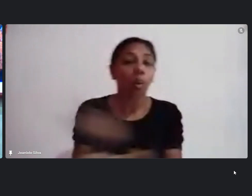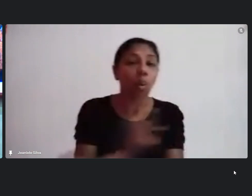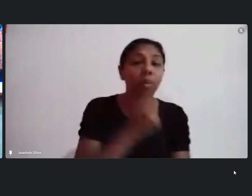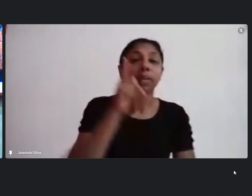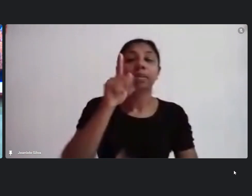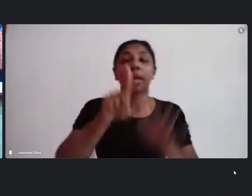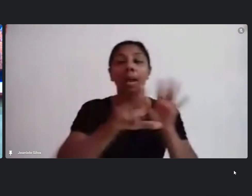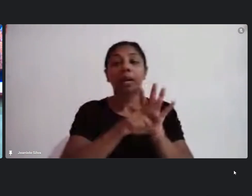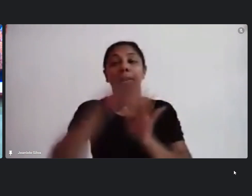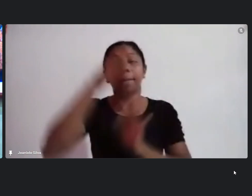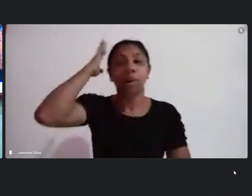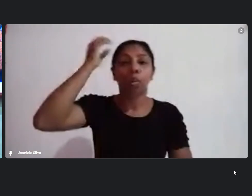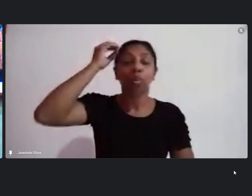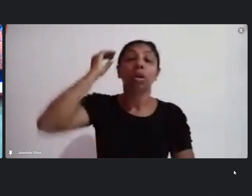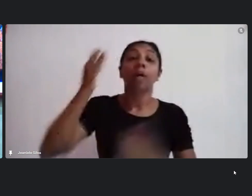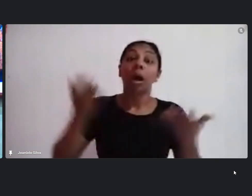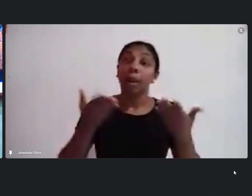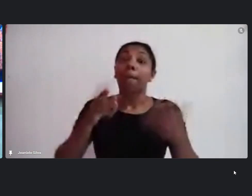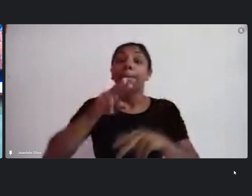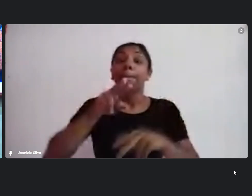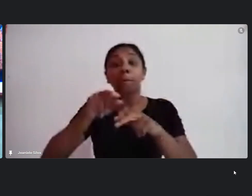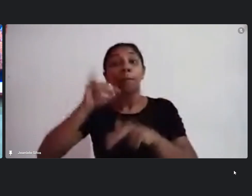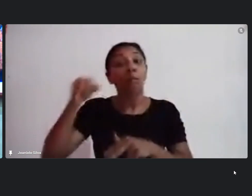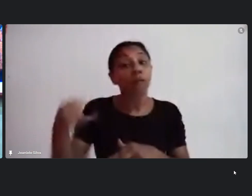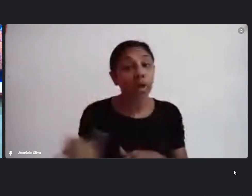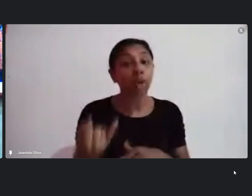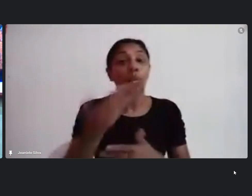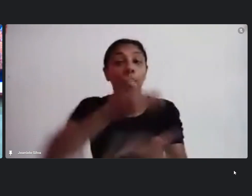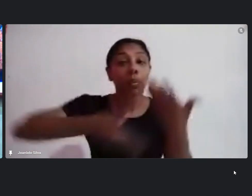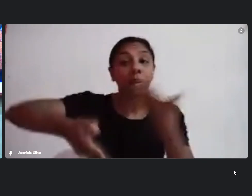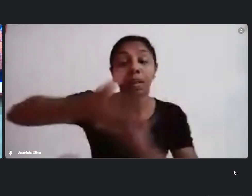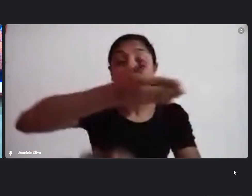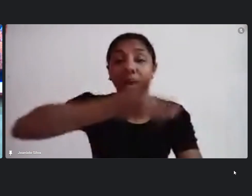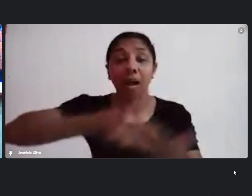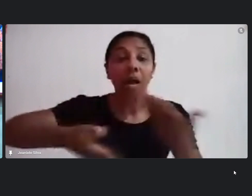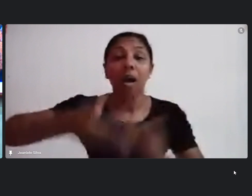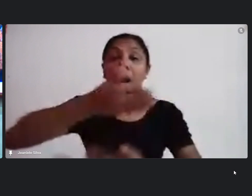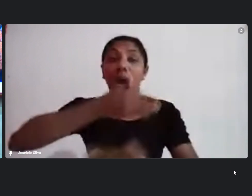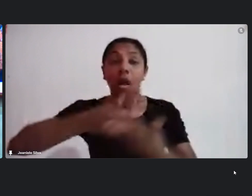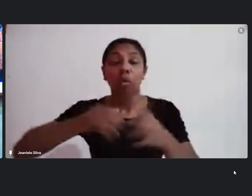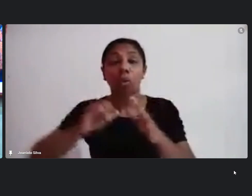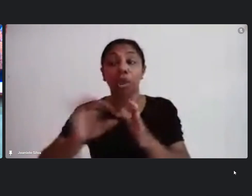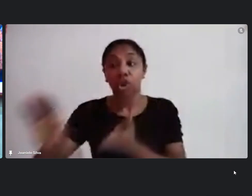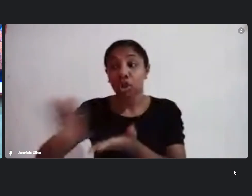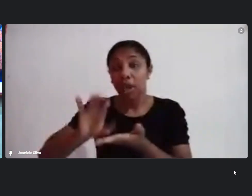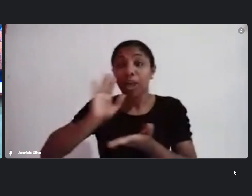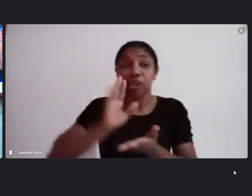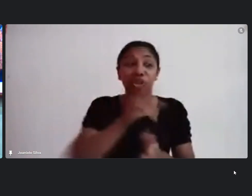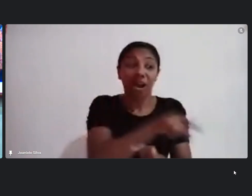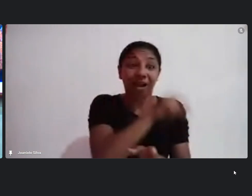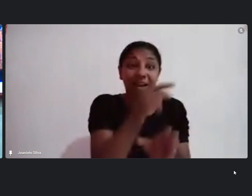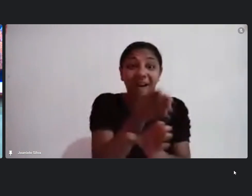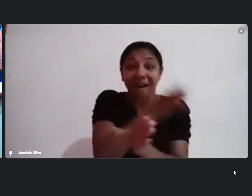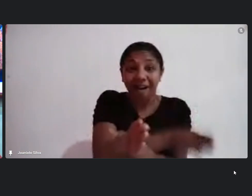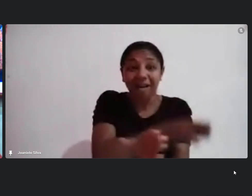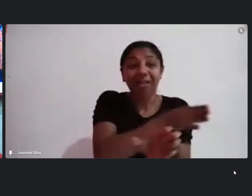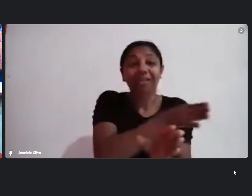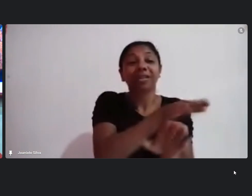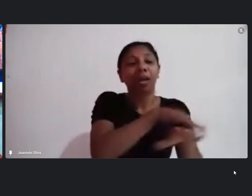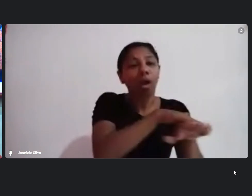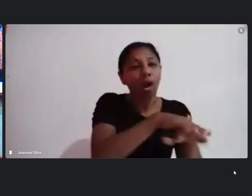fazendo esses diálogos para quando o recurso chegar a gente já tiver adiantado esse ponto certo em relação